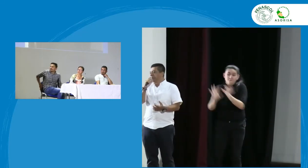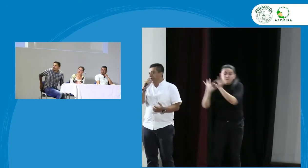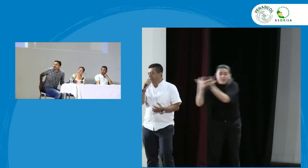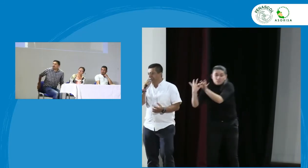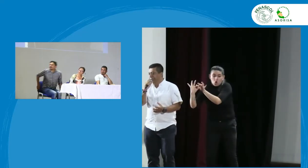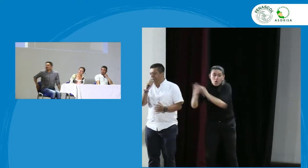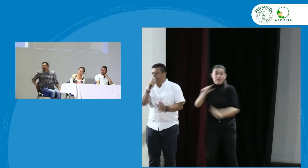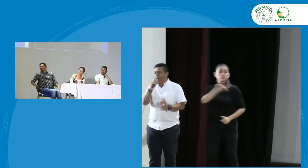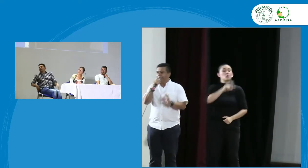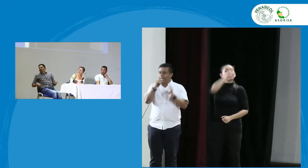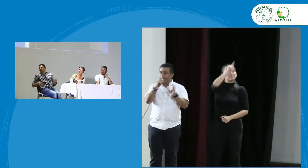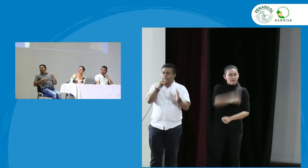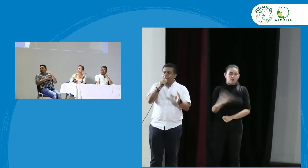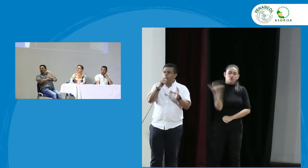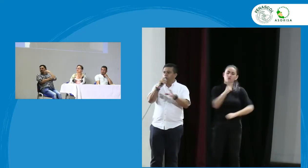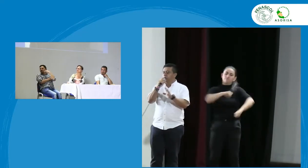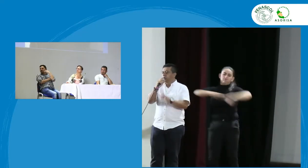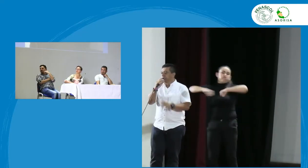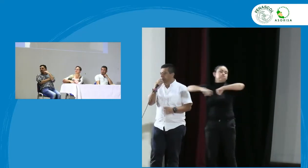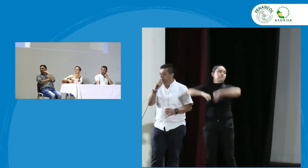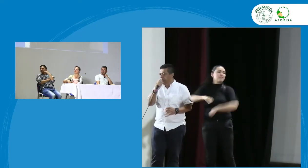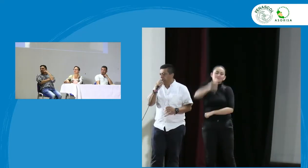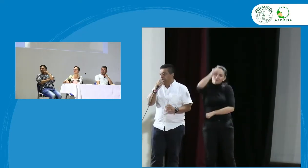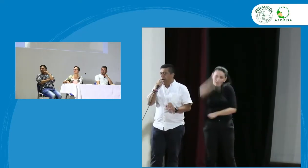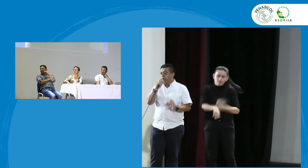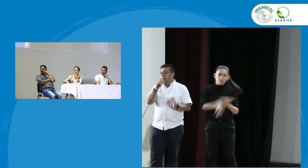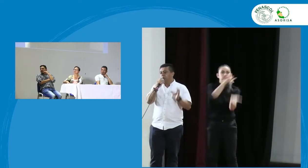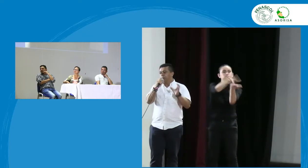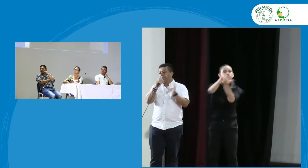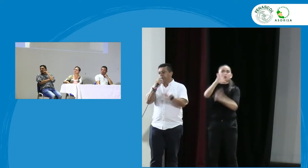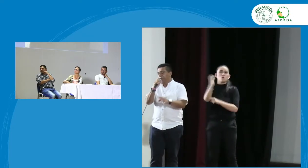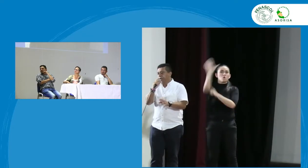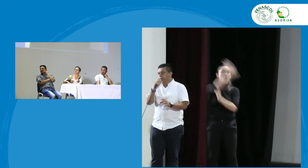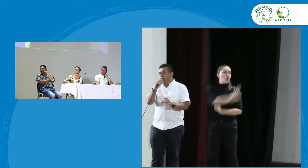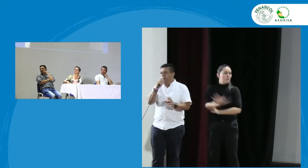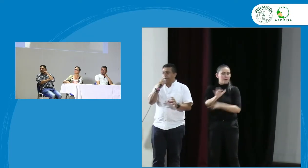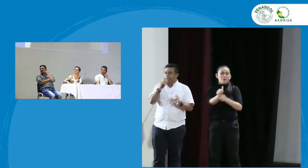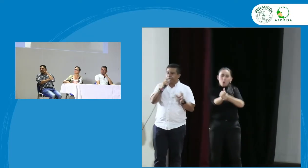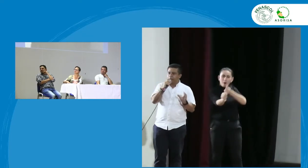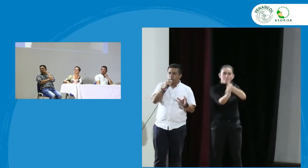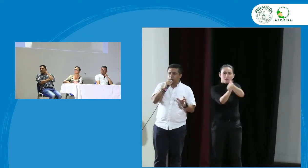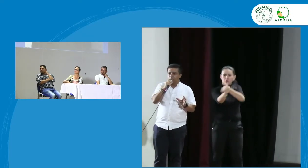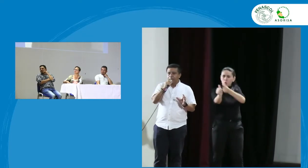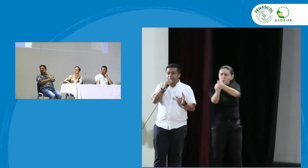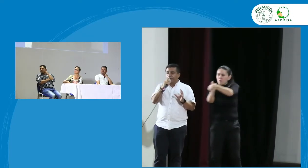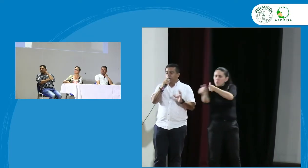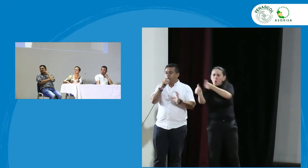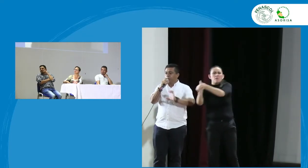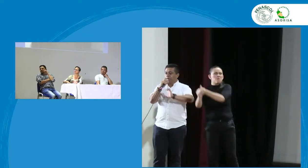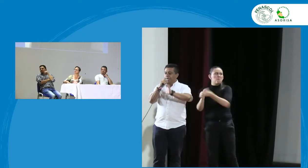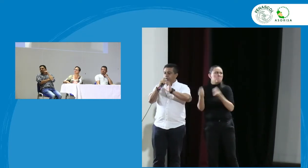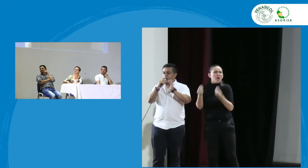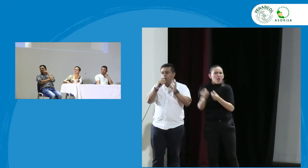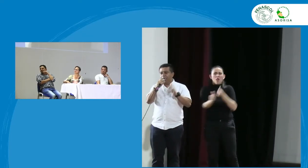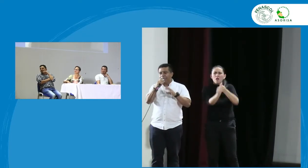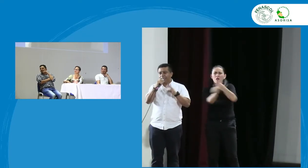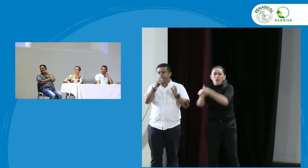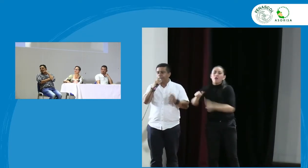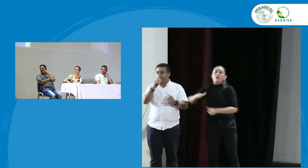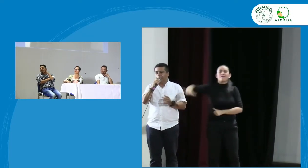importante en cada uno de los municipios un acompañamiento para aquellos de pronto porque todo el eje central